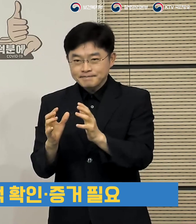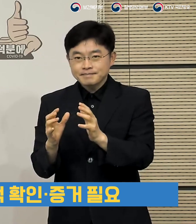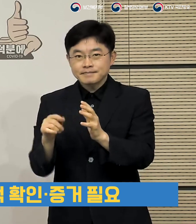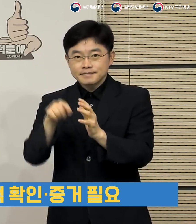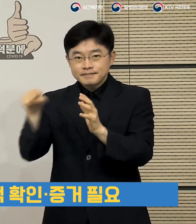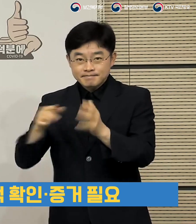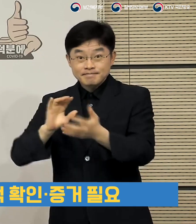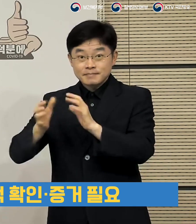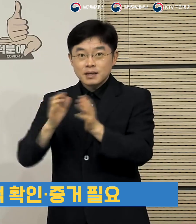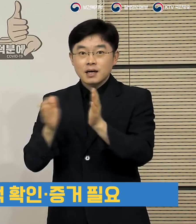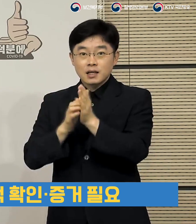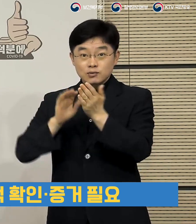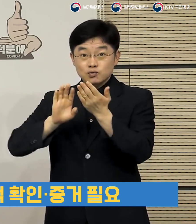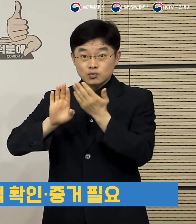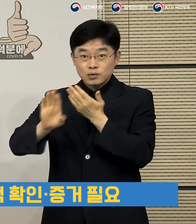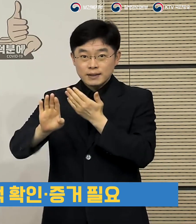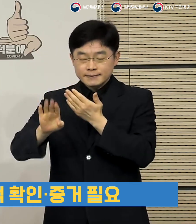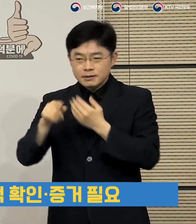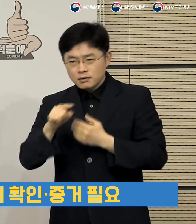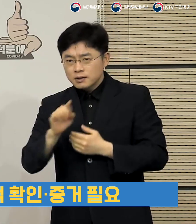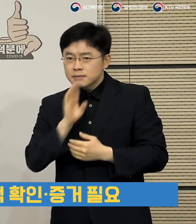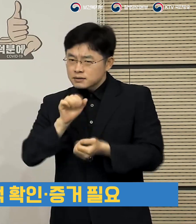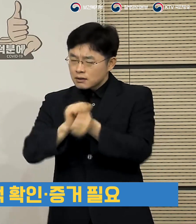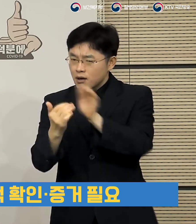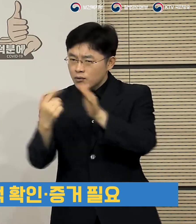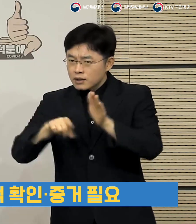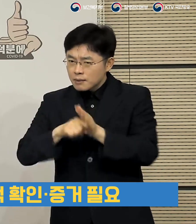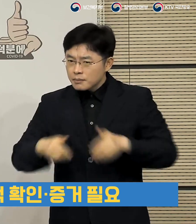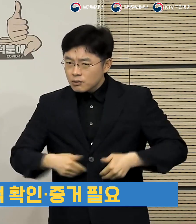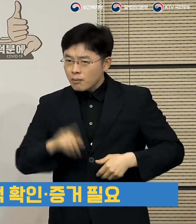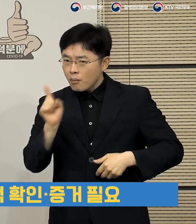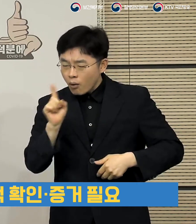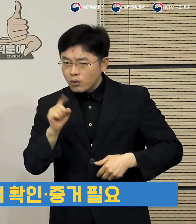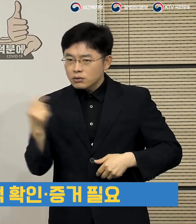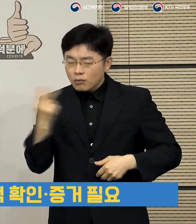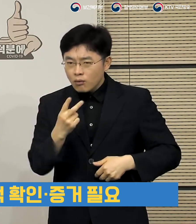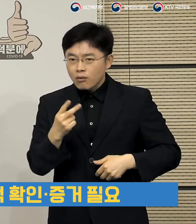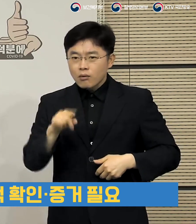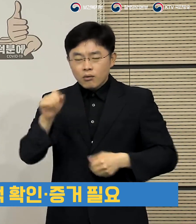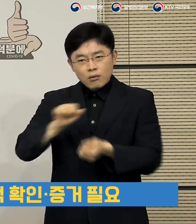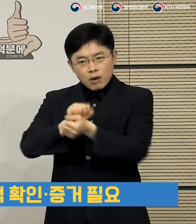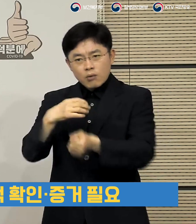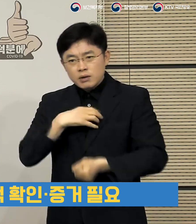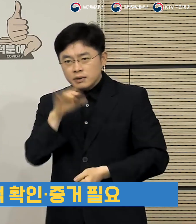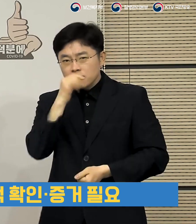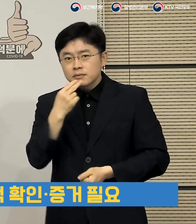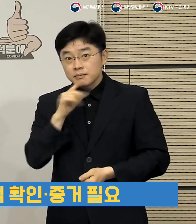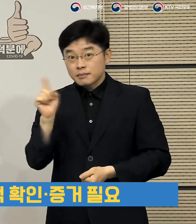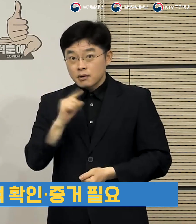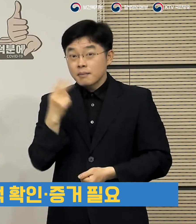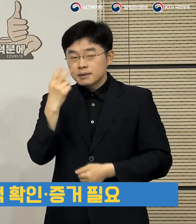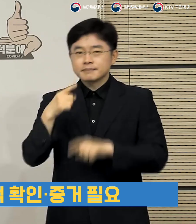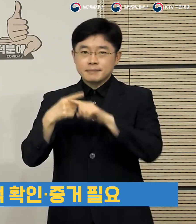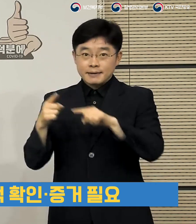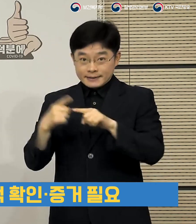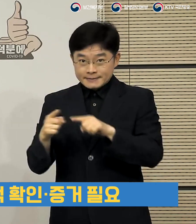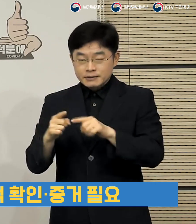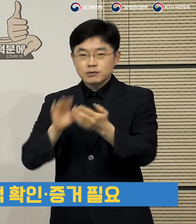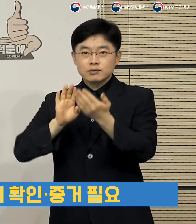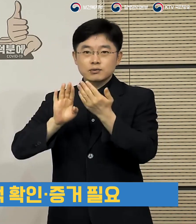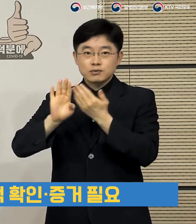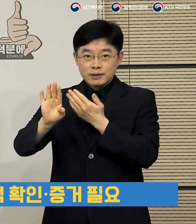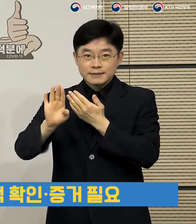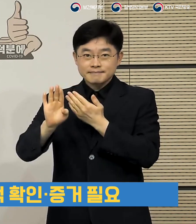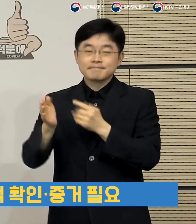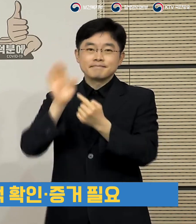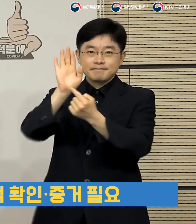관련된 내용이 점검되고 또 실행 가능한 수단이 어떤 것인지를 논의하는